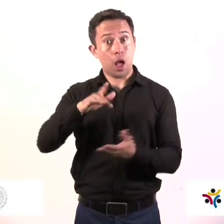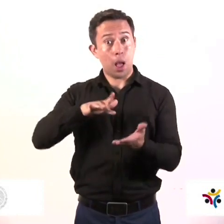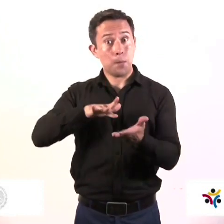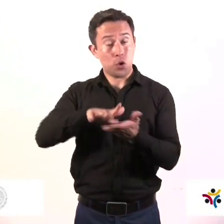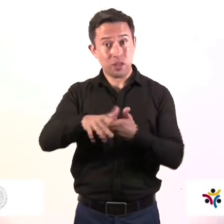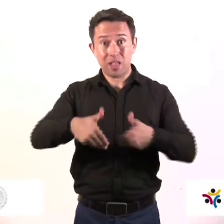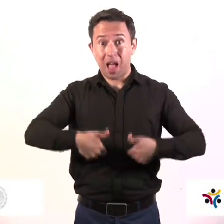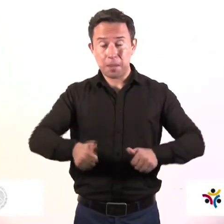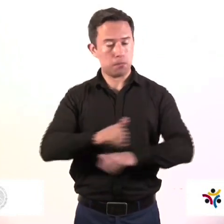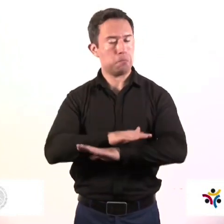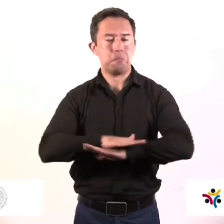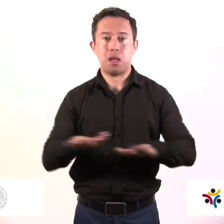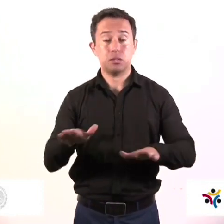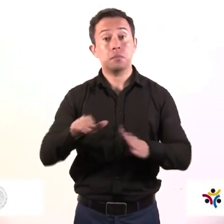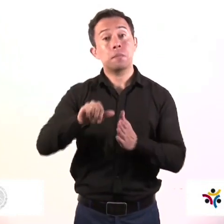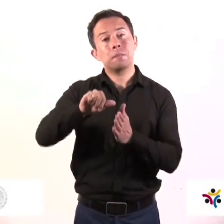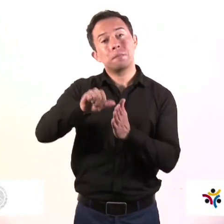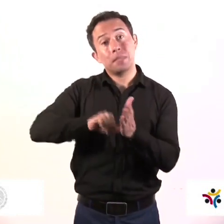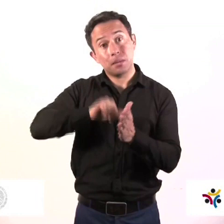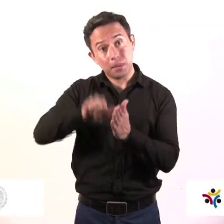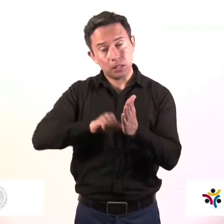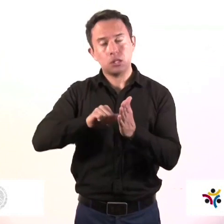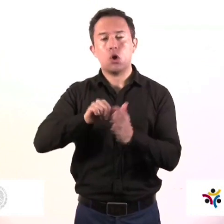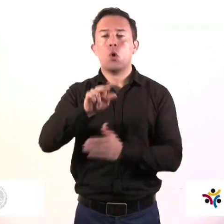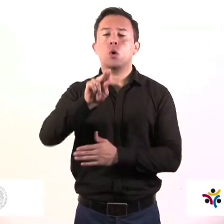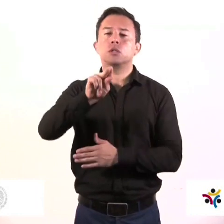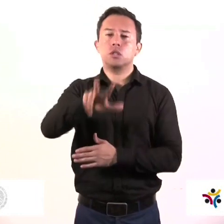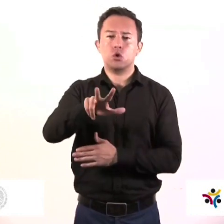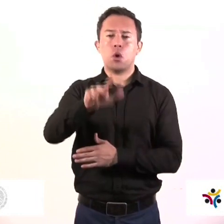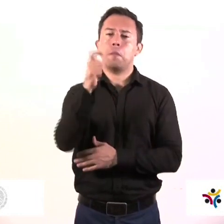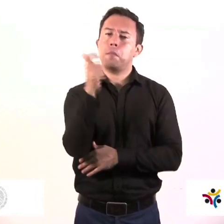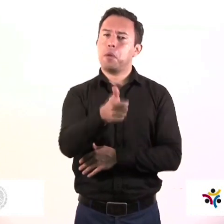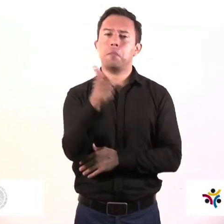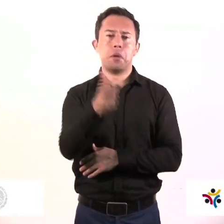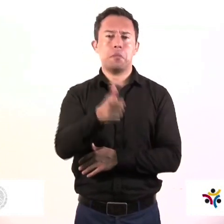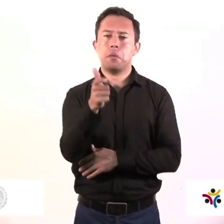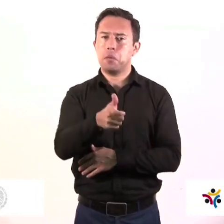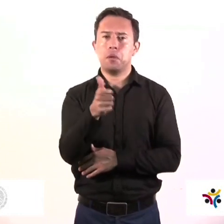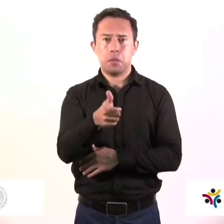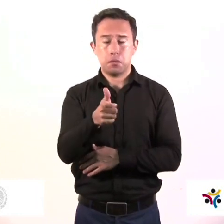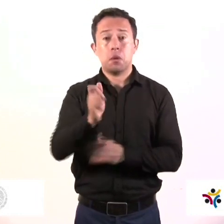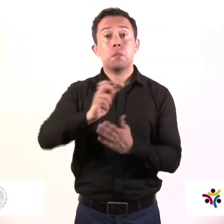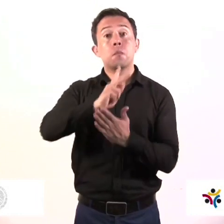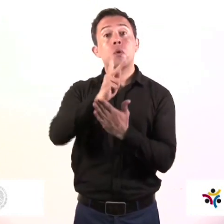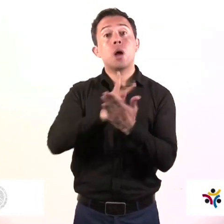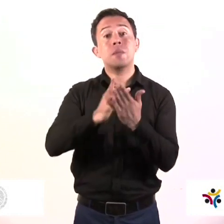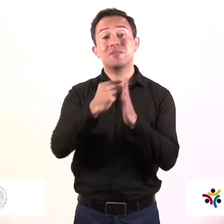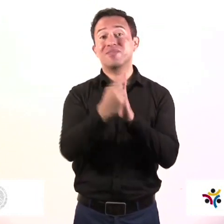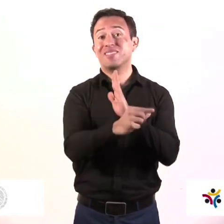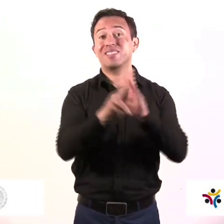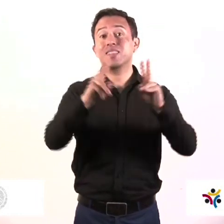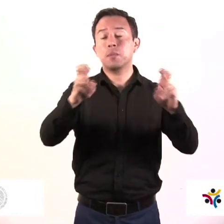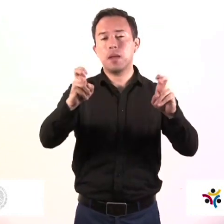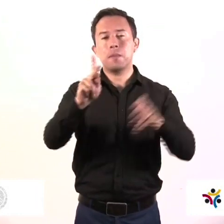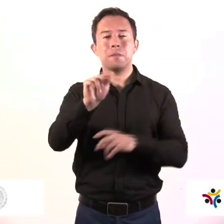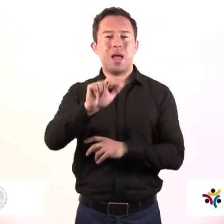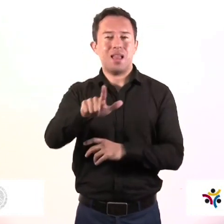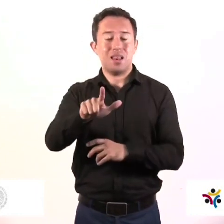marginación. En estas localidades se aplicará una encuesta en los hogares y dependiendo de los resultados se identifica a las familias que